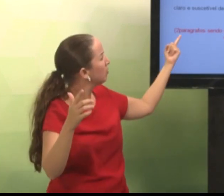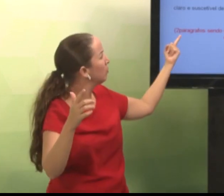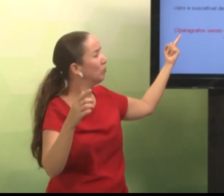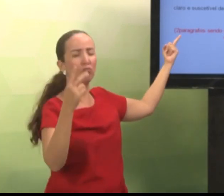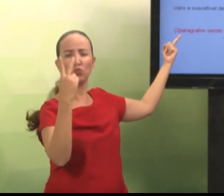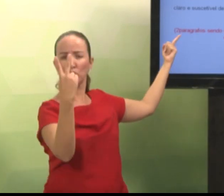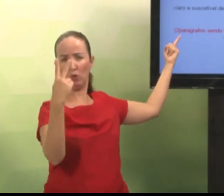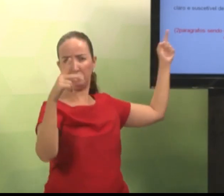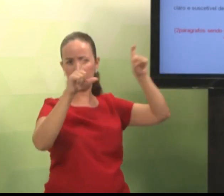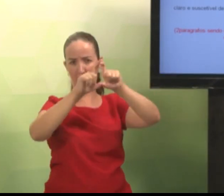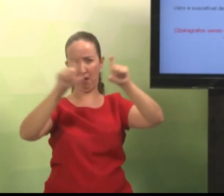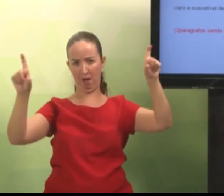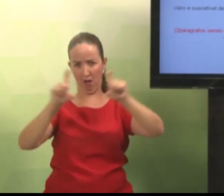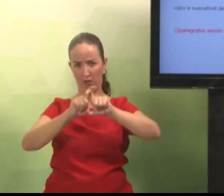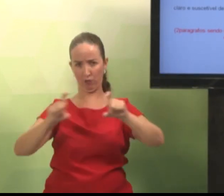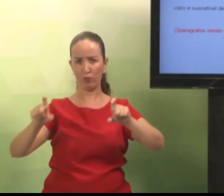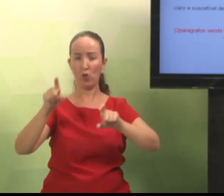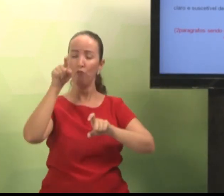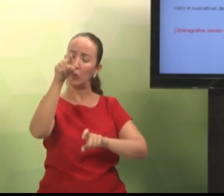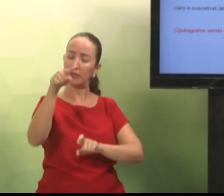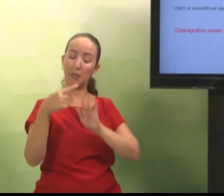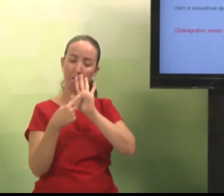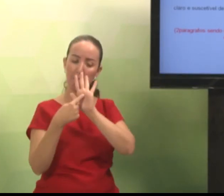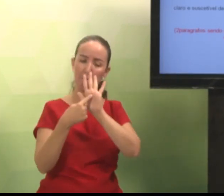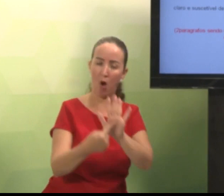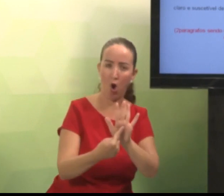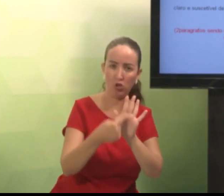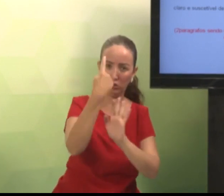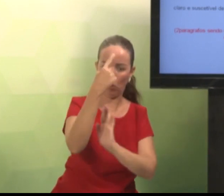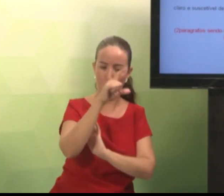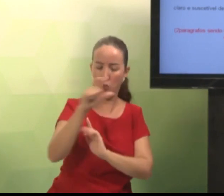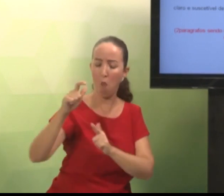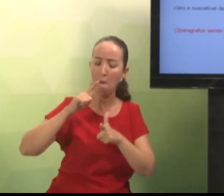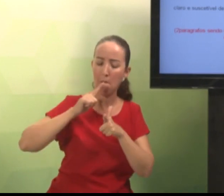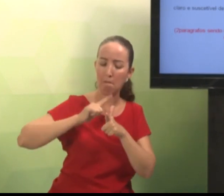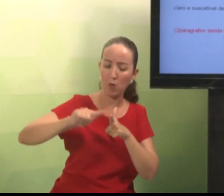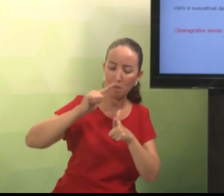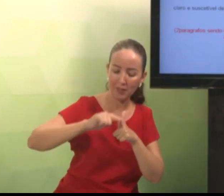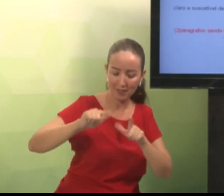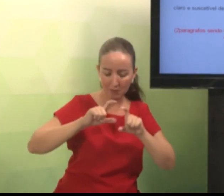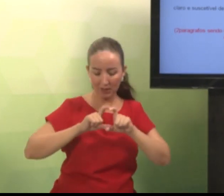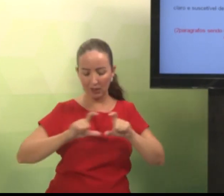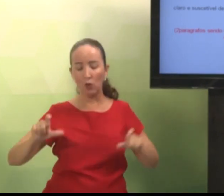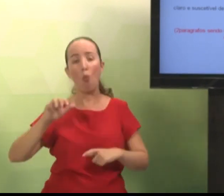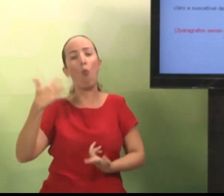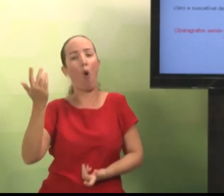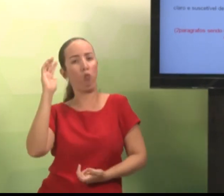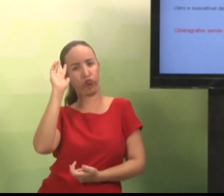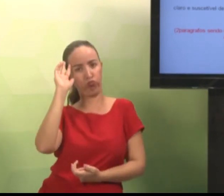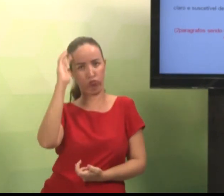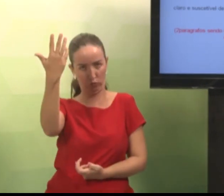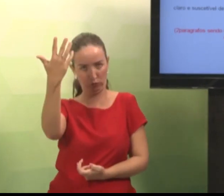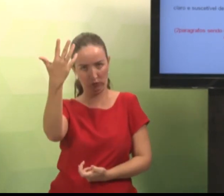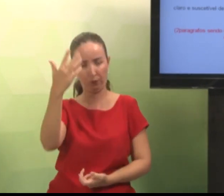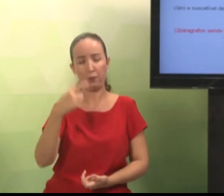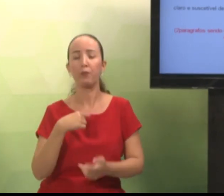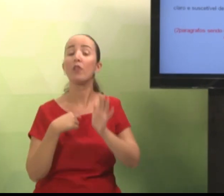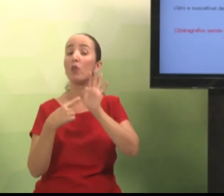Veja. Aproximadamente dois parágrafos que serão utilizados para você apresentar o seu problema. O